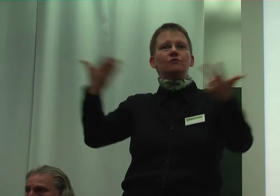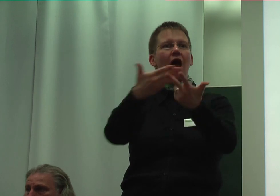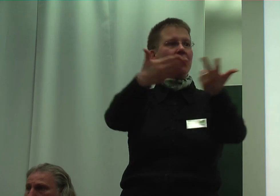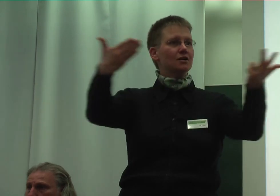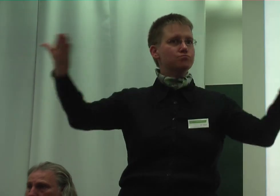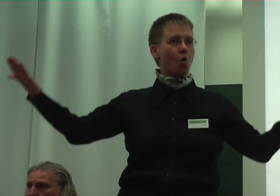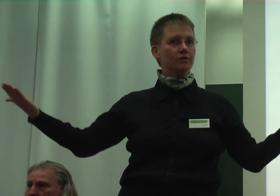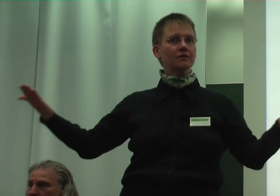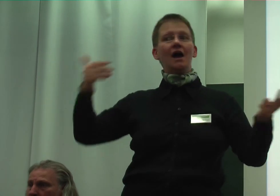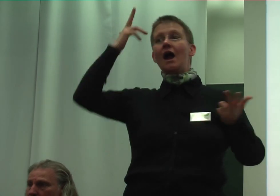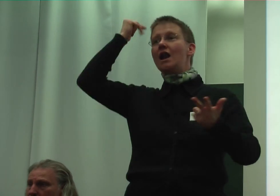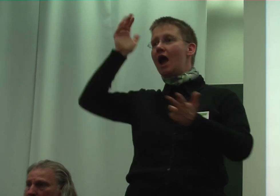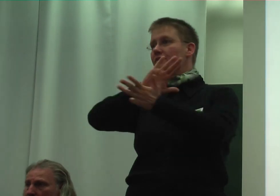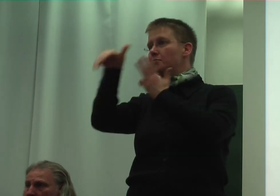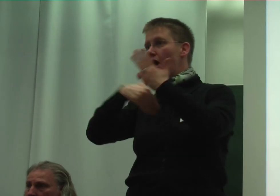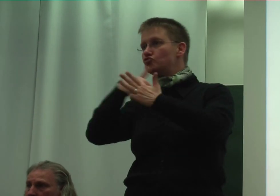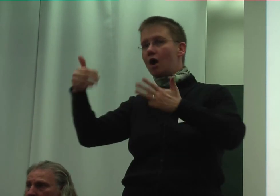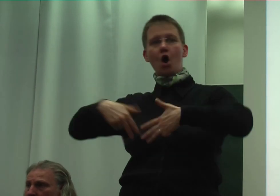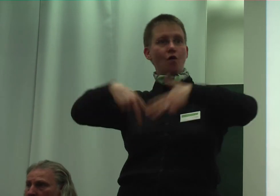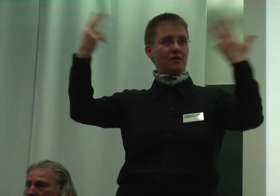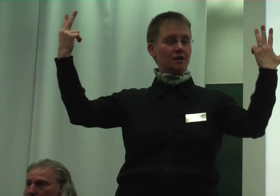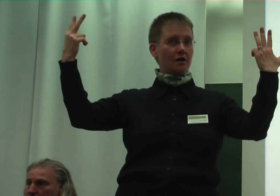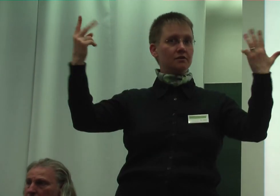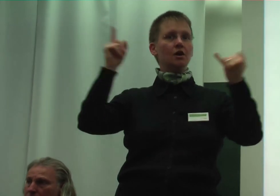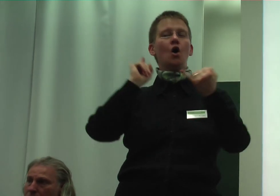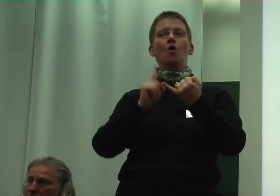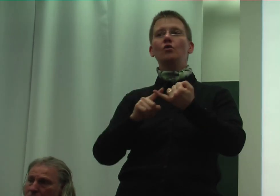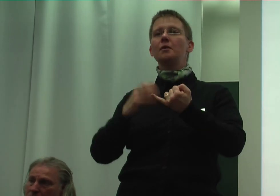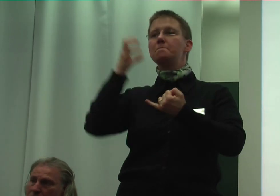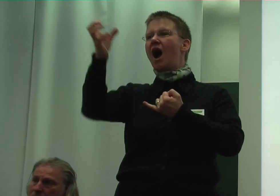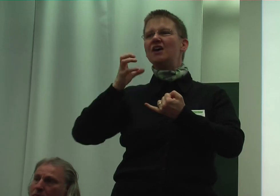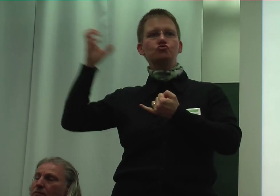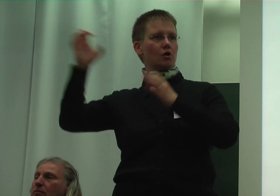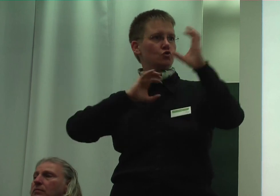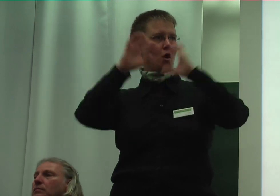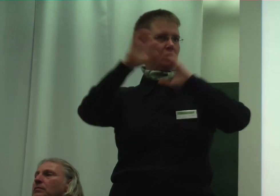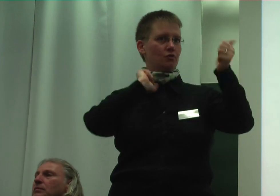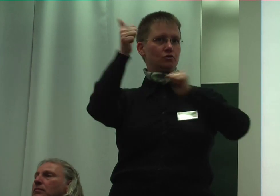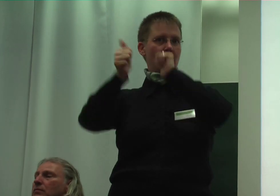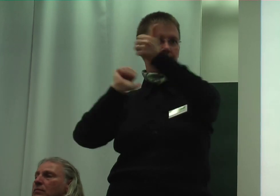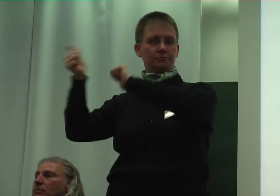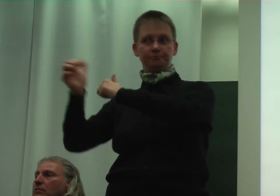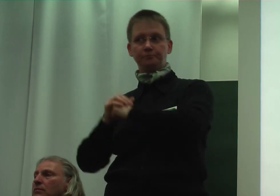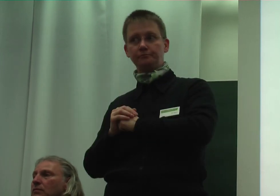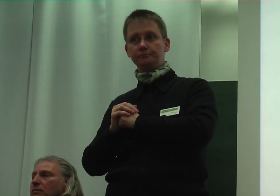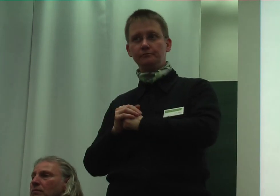Erlernen der Gebärdensprache sowie die Bereitschaft von Kommunikationshilfen den vielfältigen